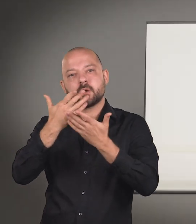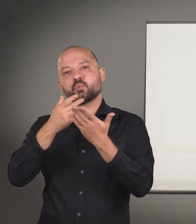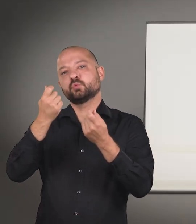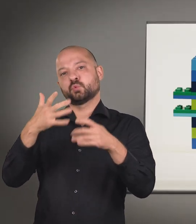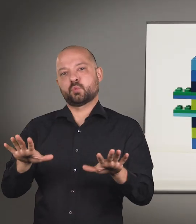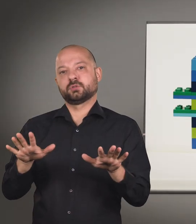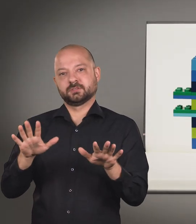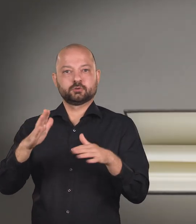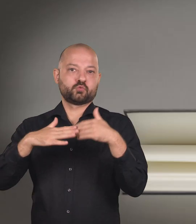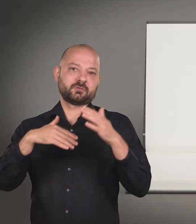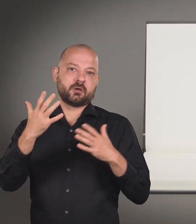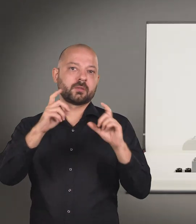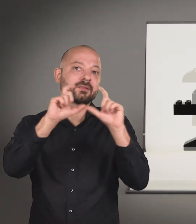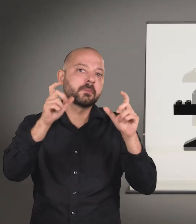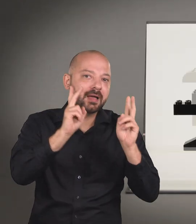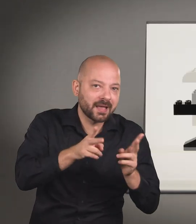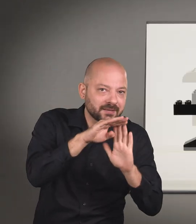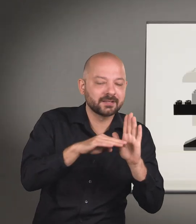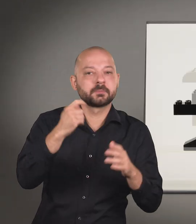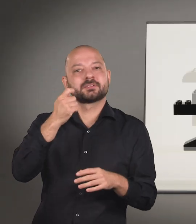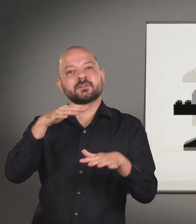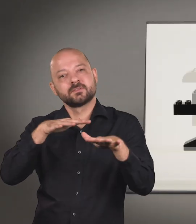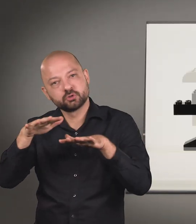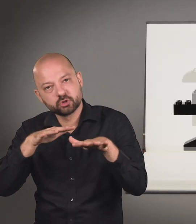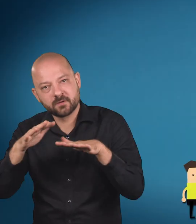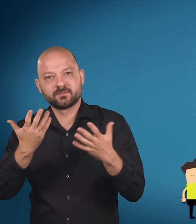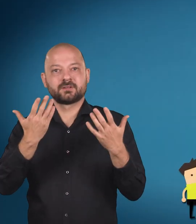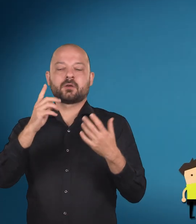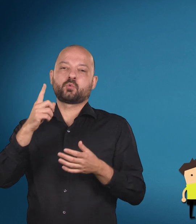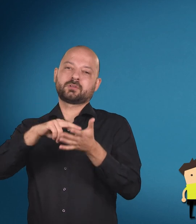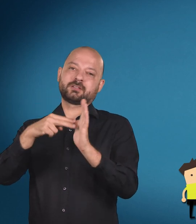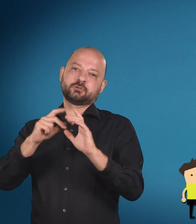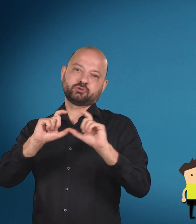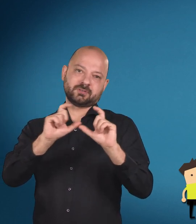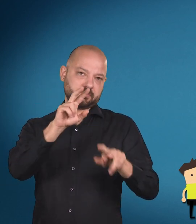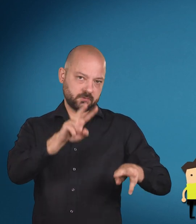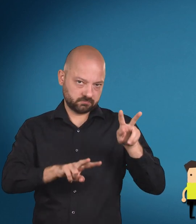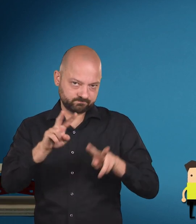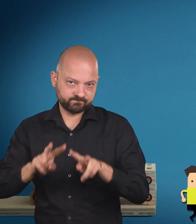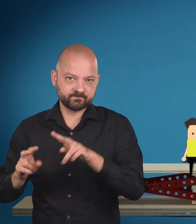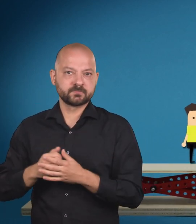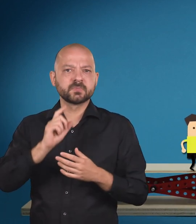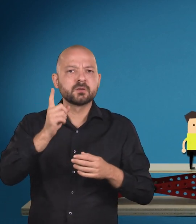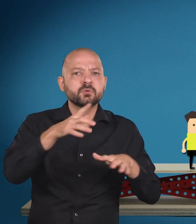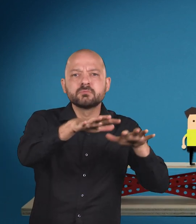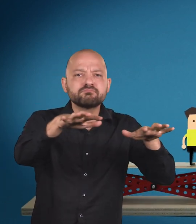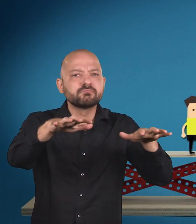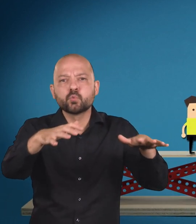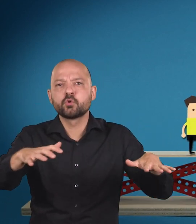betriebswirtschaftlichen und technischen Themen. Und das gewerksübergreifend für alle Handwerksbetriebe und deren Angestellte und